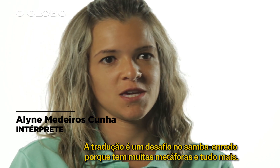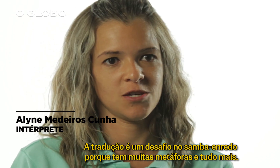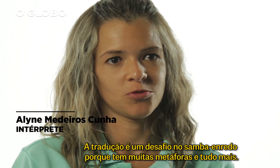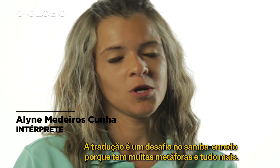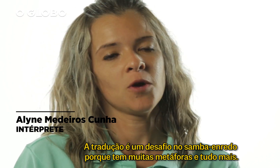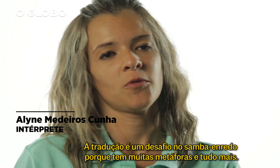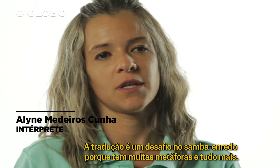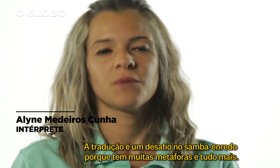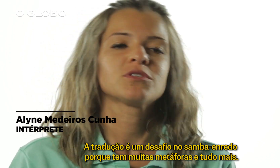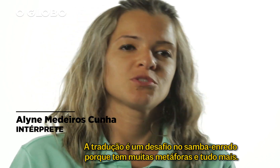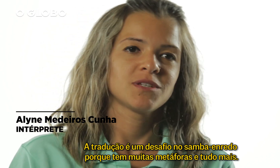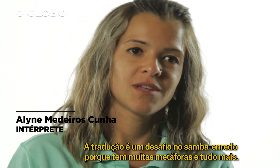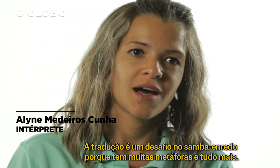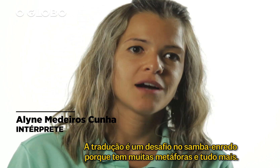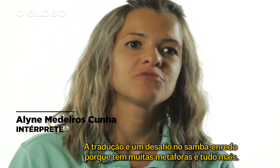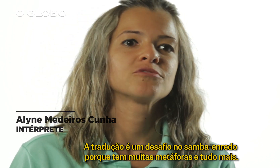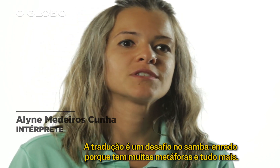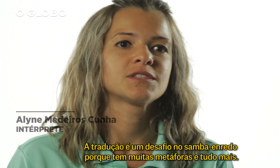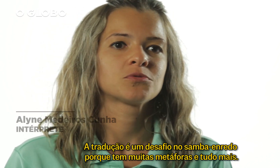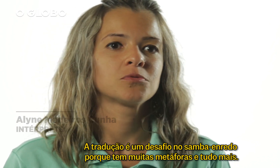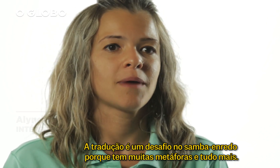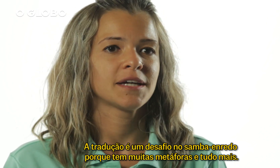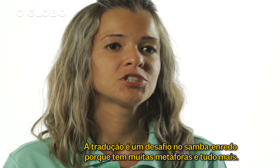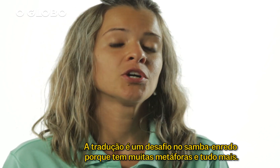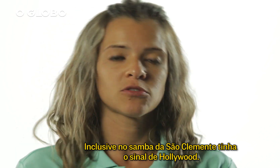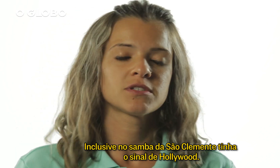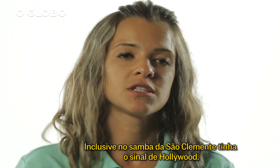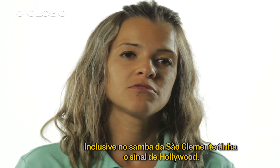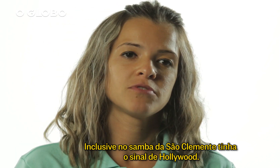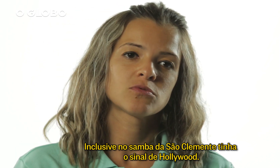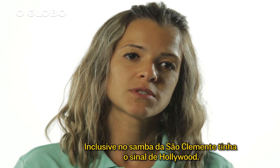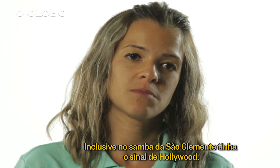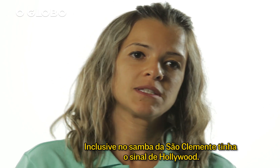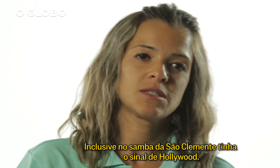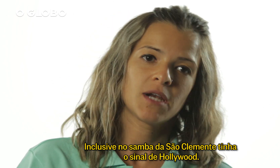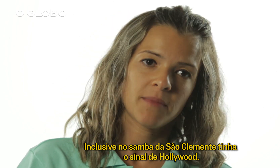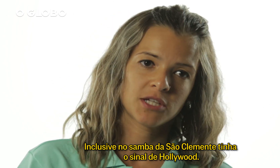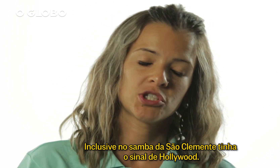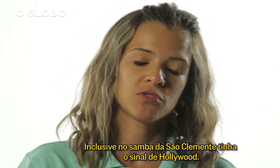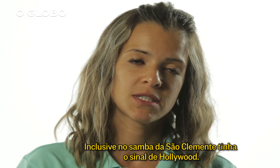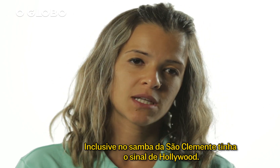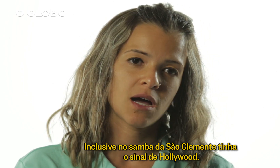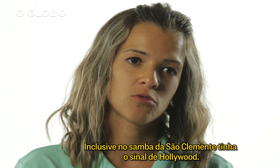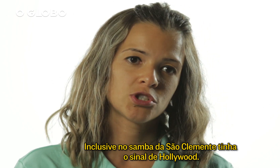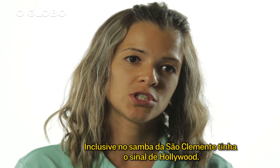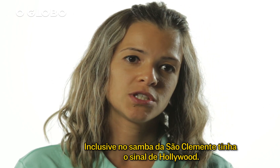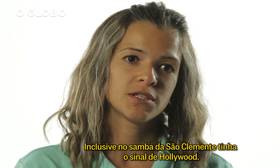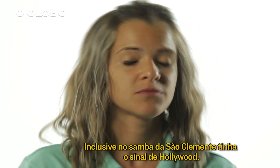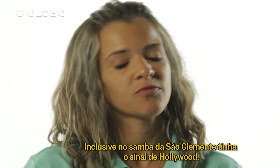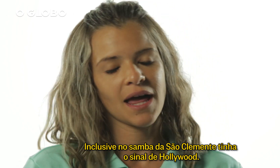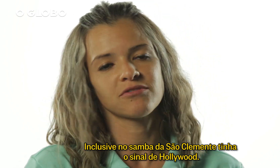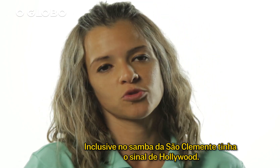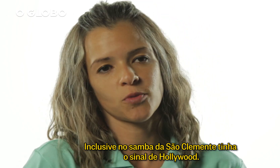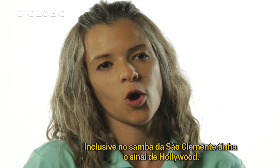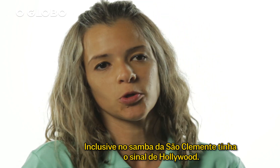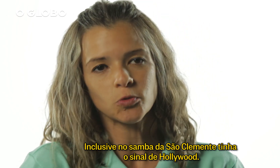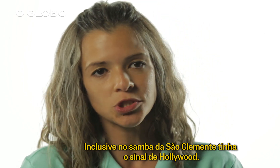-enredo, porque tem muitas metáforas e tudo mais. Inclusive, no samba-são-clemente falava sobre Hollywood